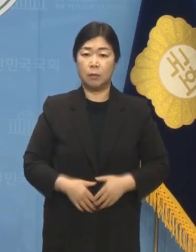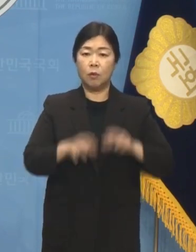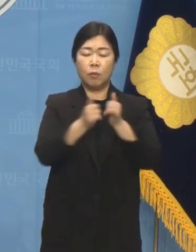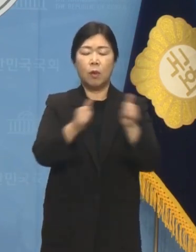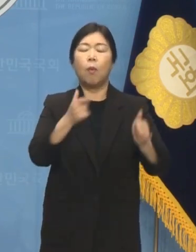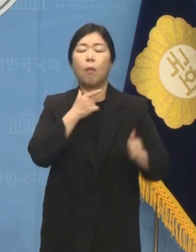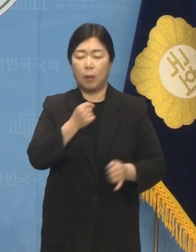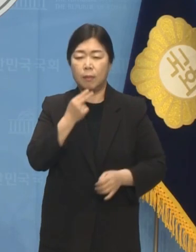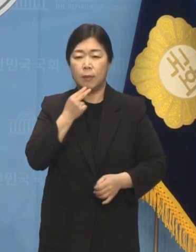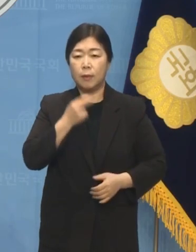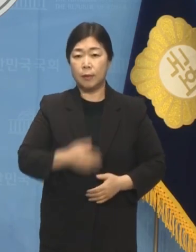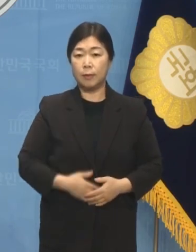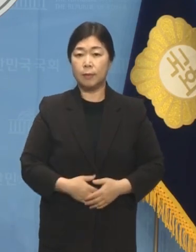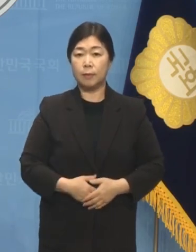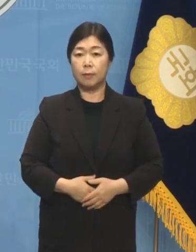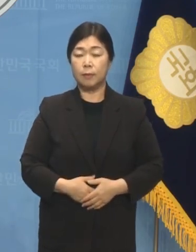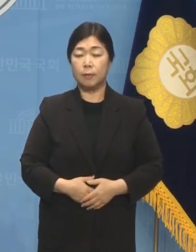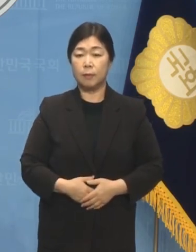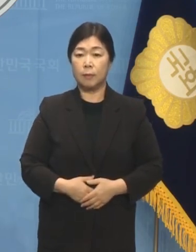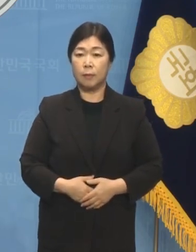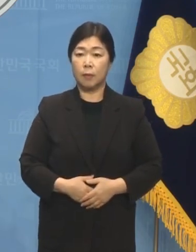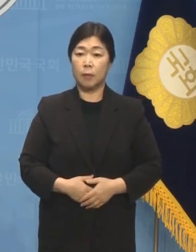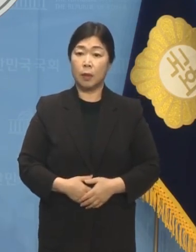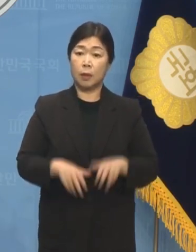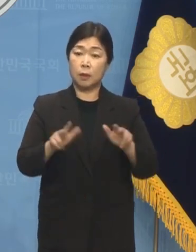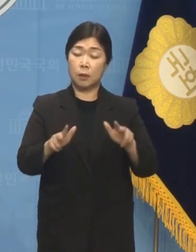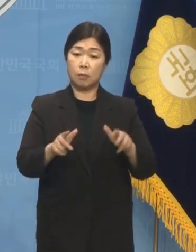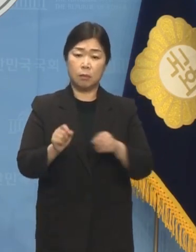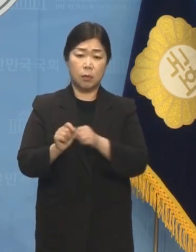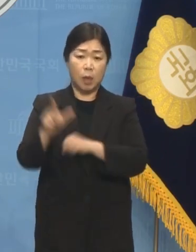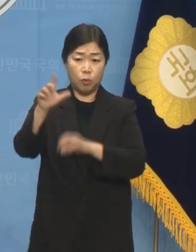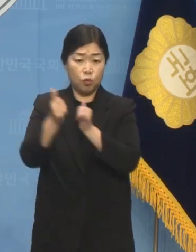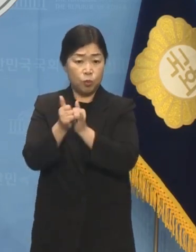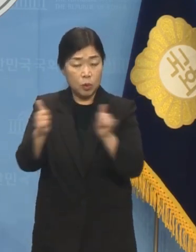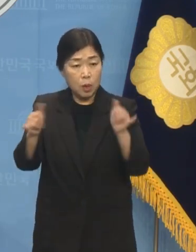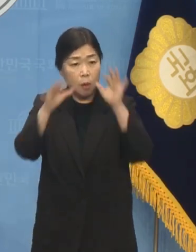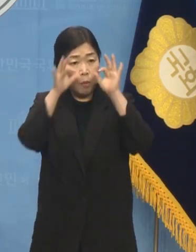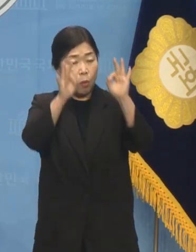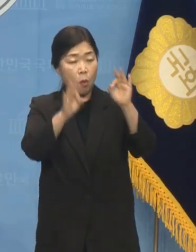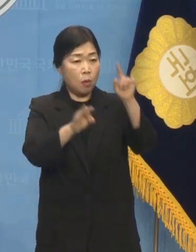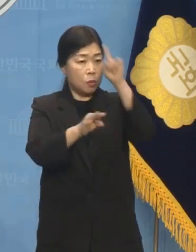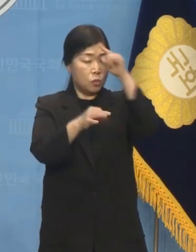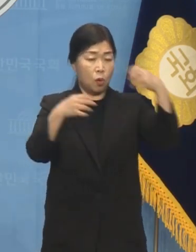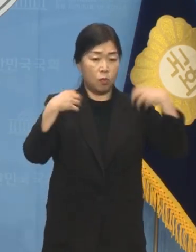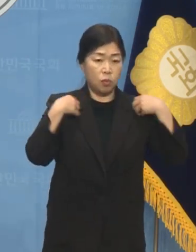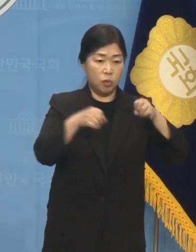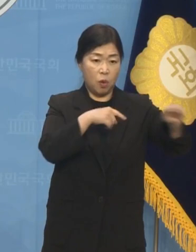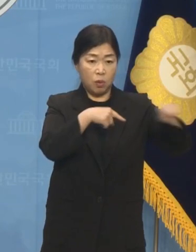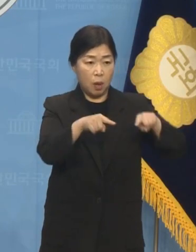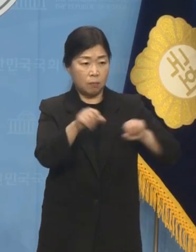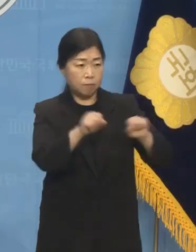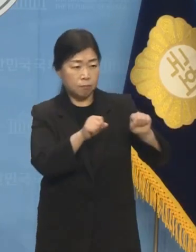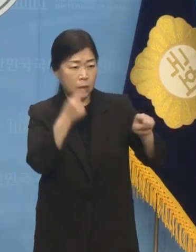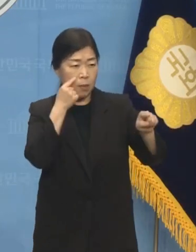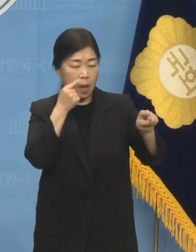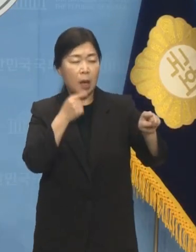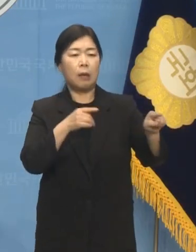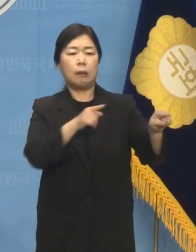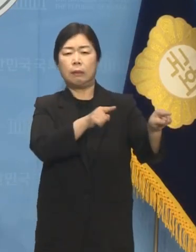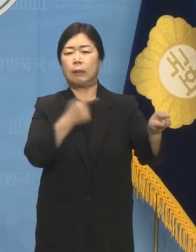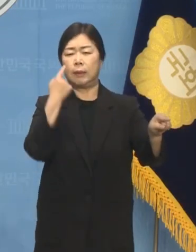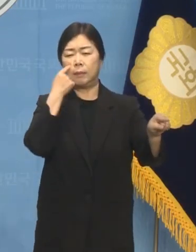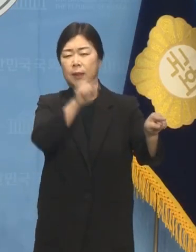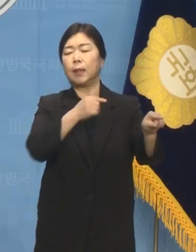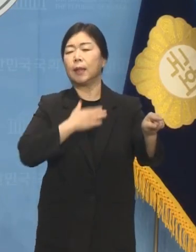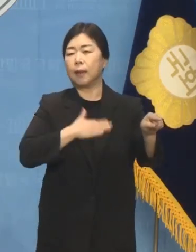일입니다. 그러나 지금 다수의 국민은 정부와 여당의 움직임에서 의료대란